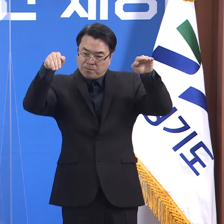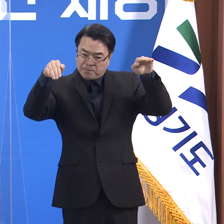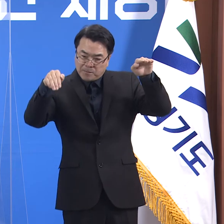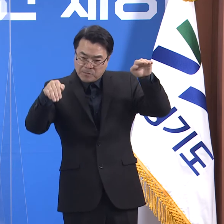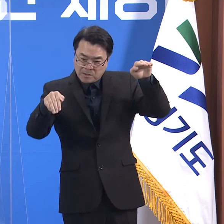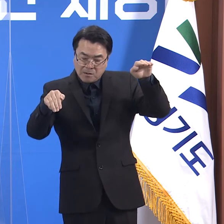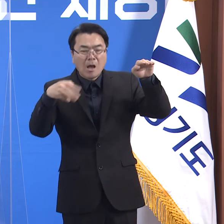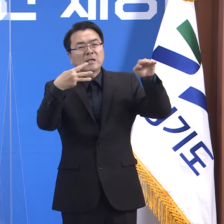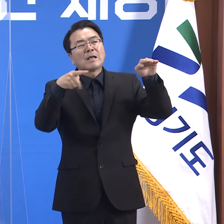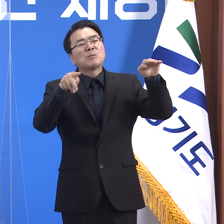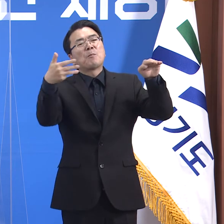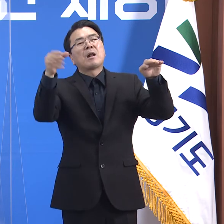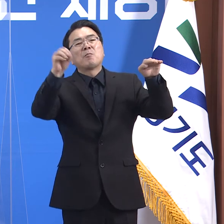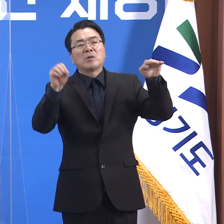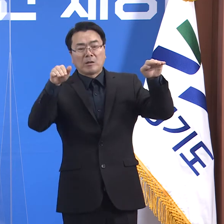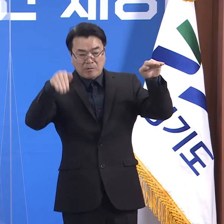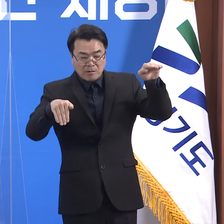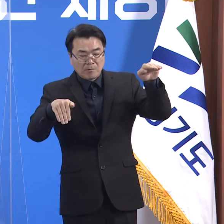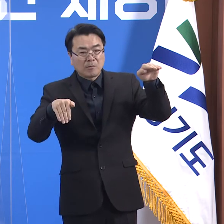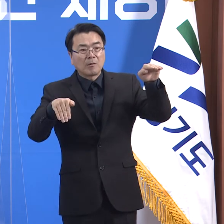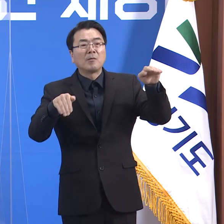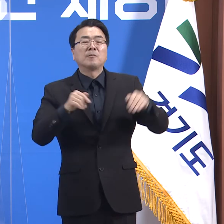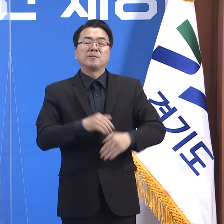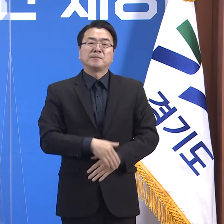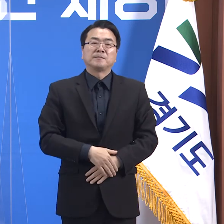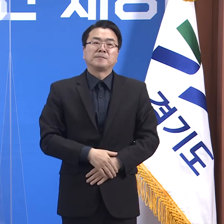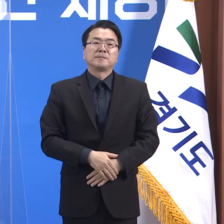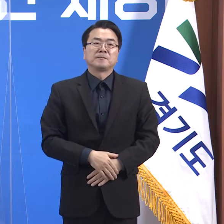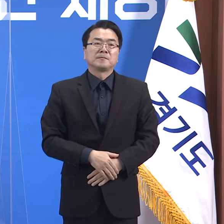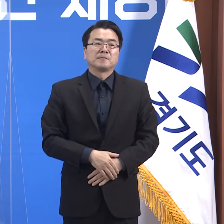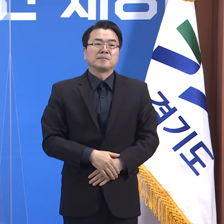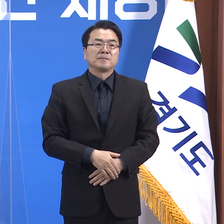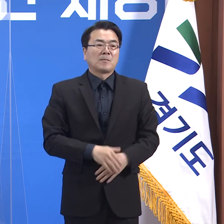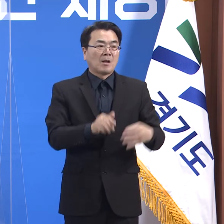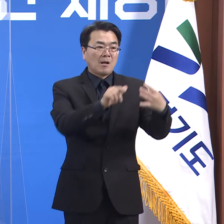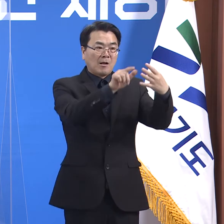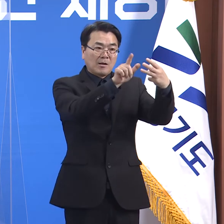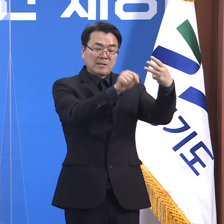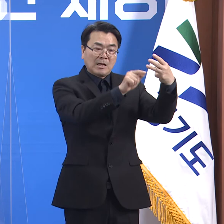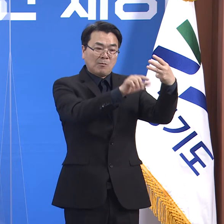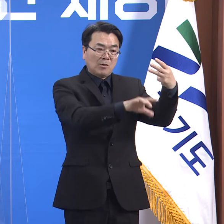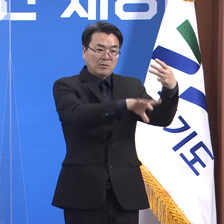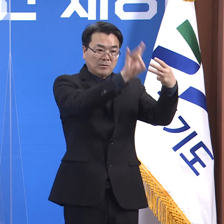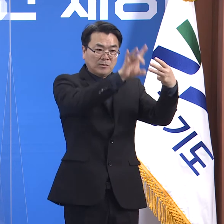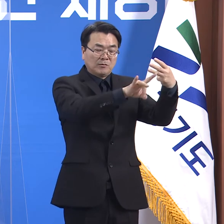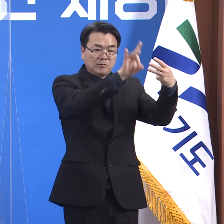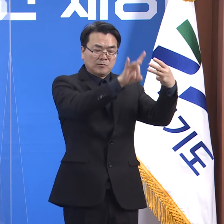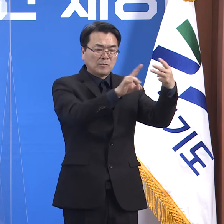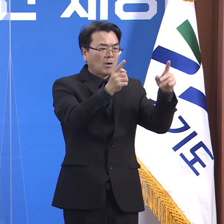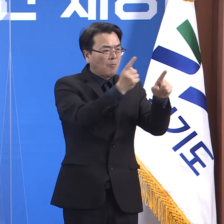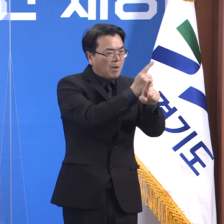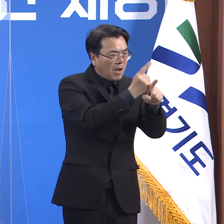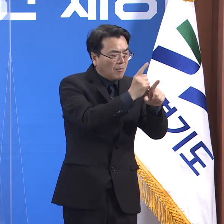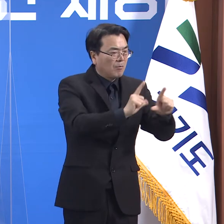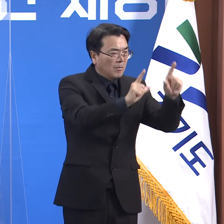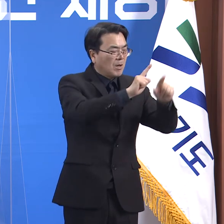감소했습니다. 3월 첫 주 경기도의 확진자가 일평균